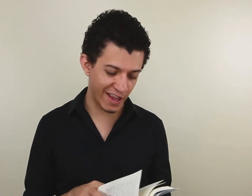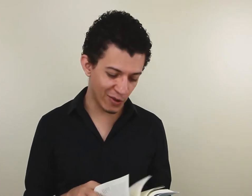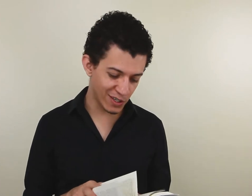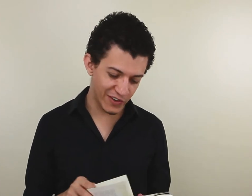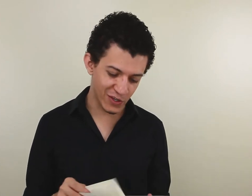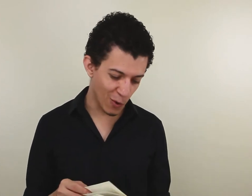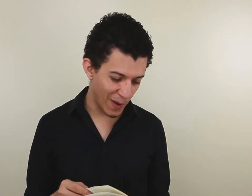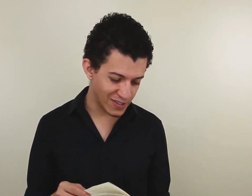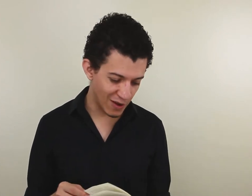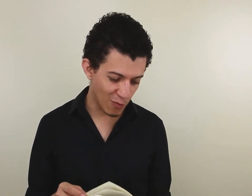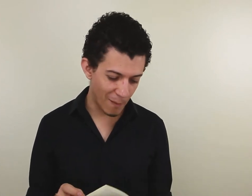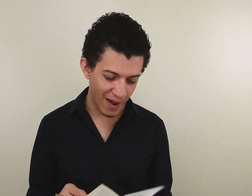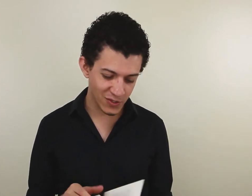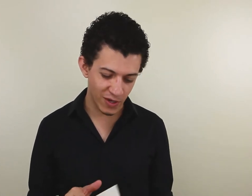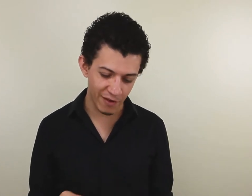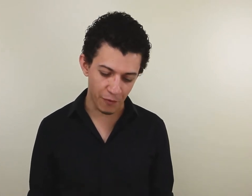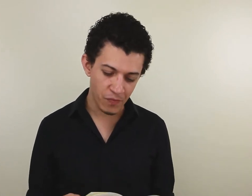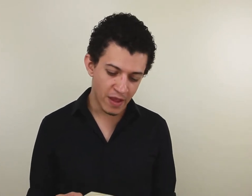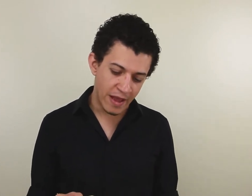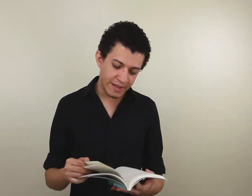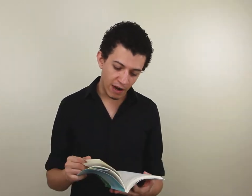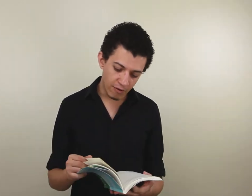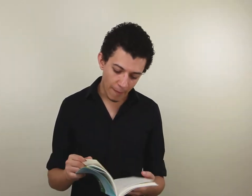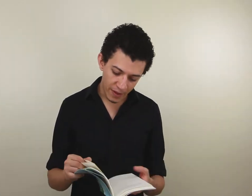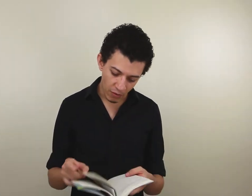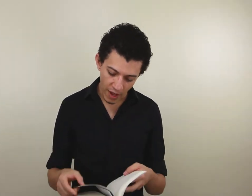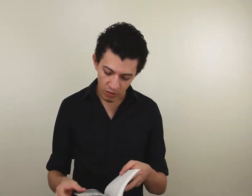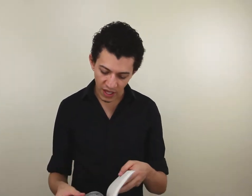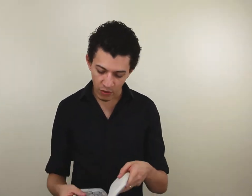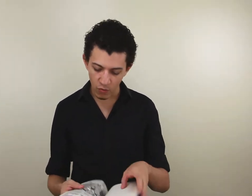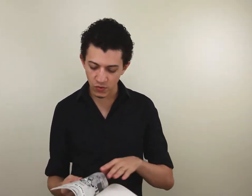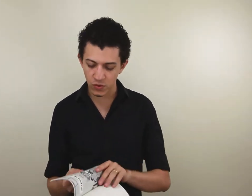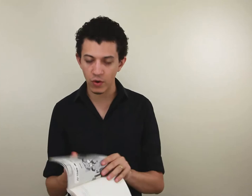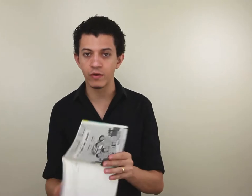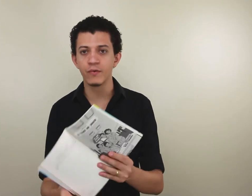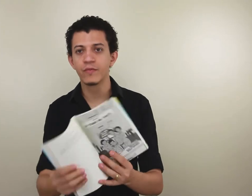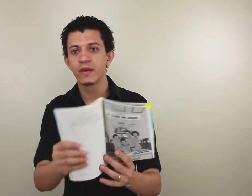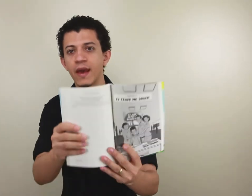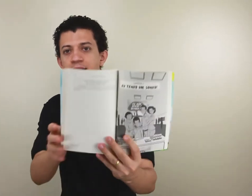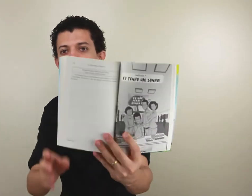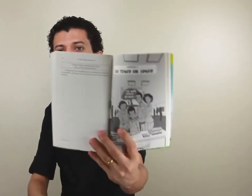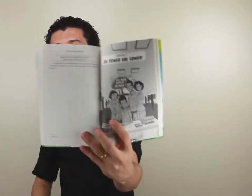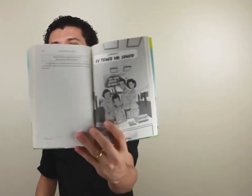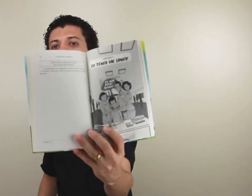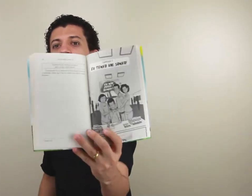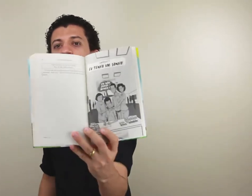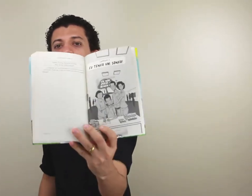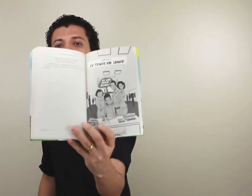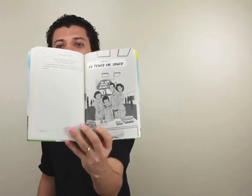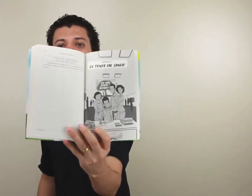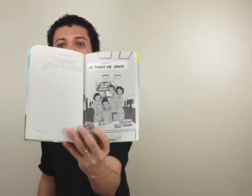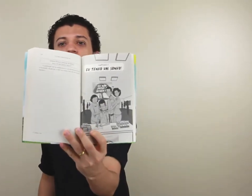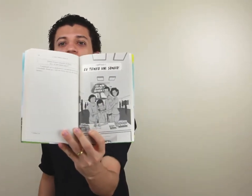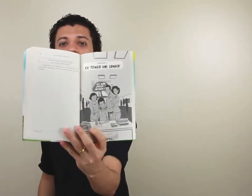em outros vídeos que eu compartilhei em alguma parte do livro. Está lá no capítulo Eu Tenho Um Sonho. Que é esse capítulo aqui. Tem ilustração aqui.